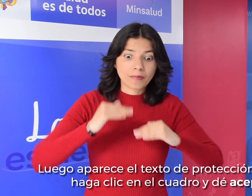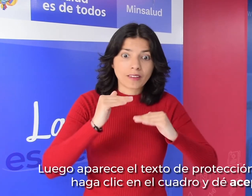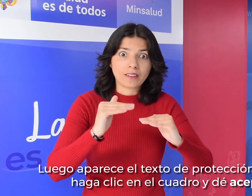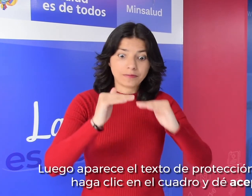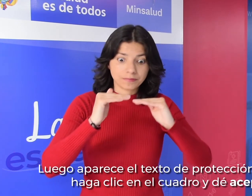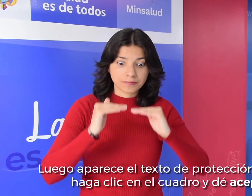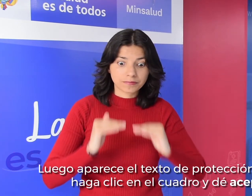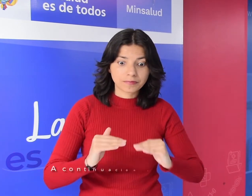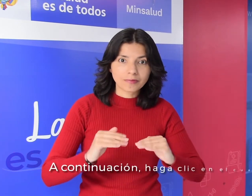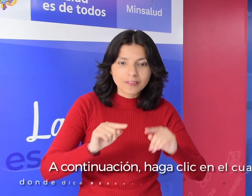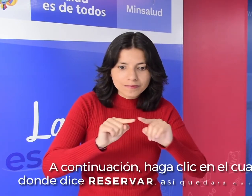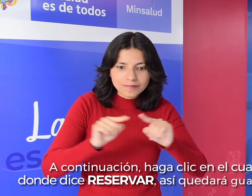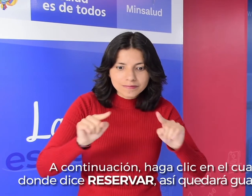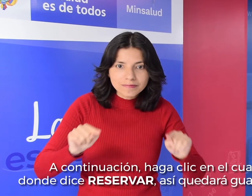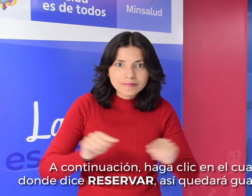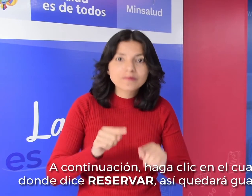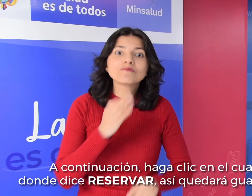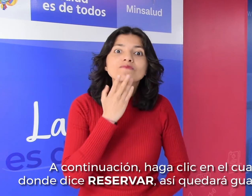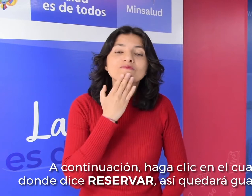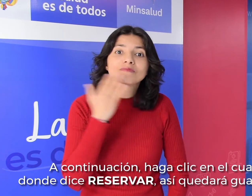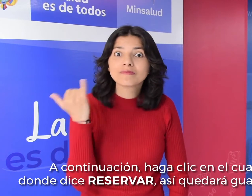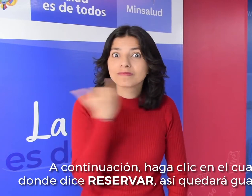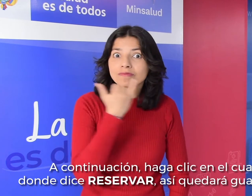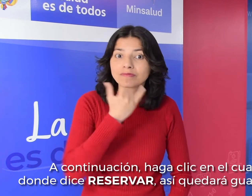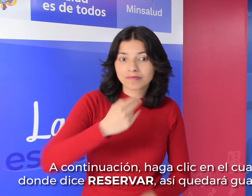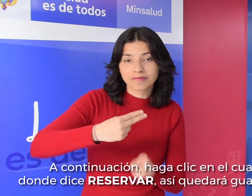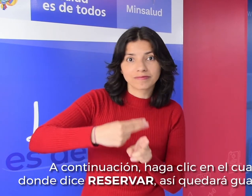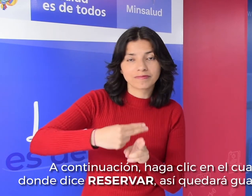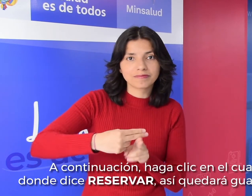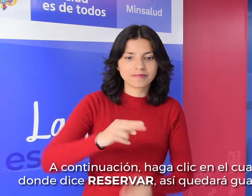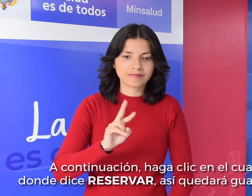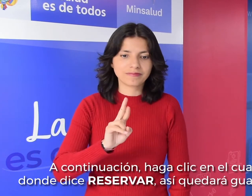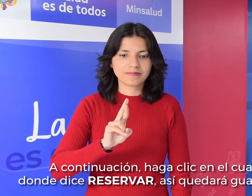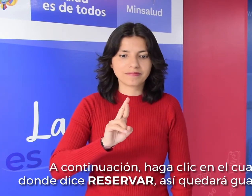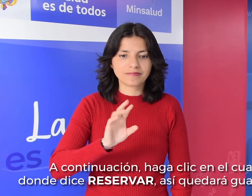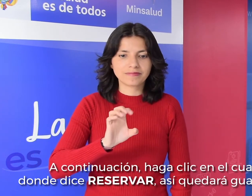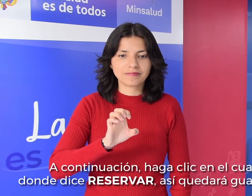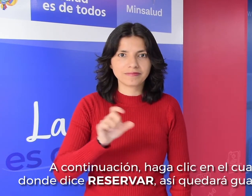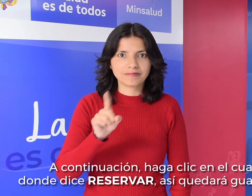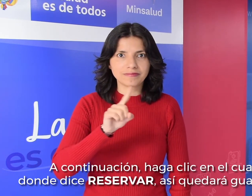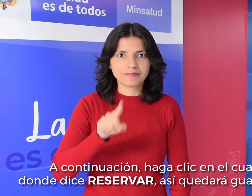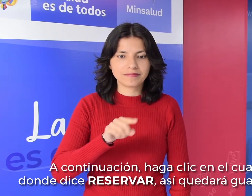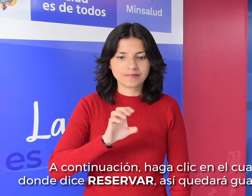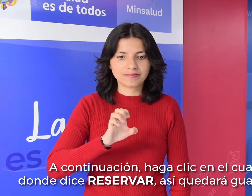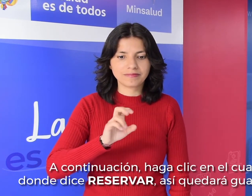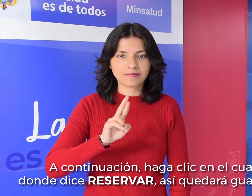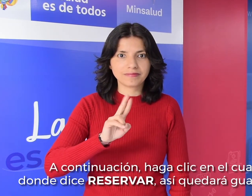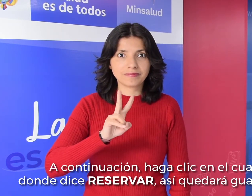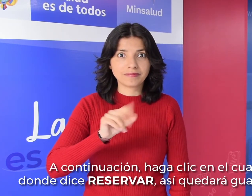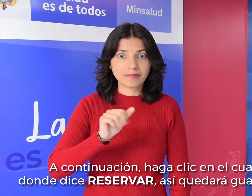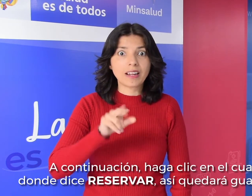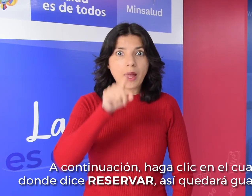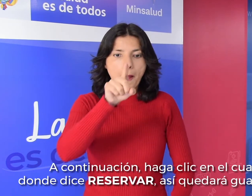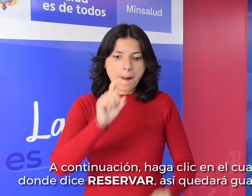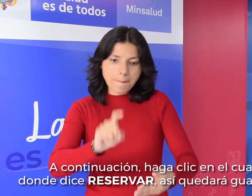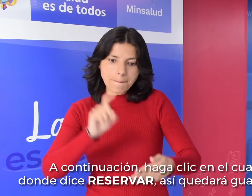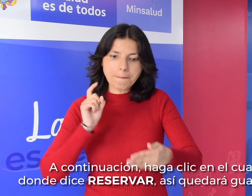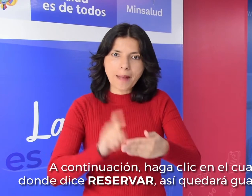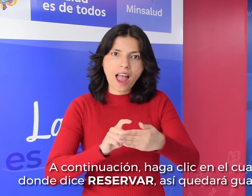A continuación, haga clic en el cuadro azul donde dice Reservar. Así quedará